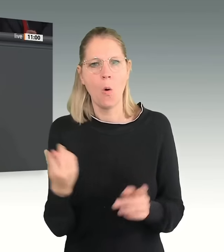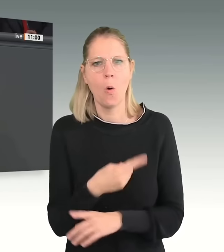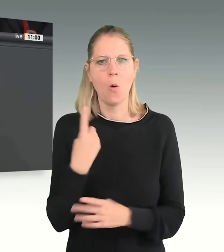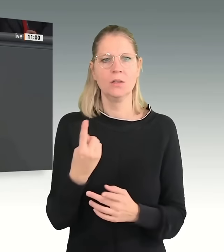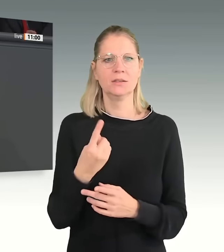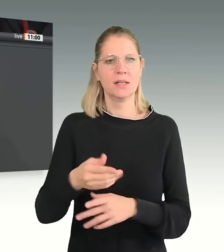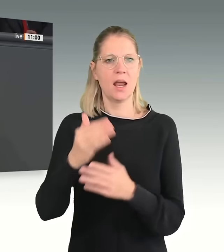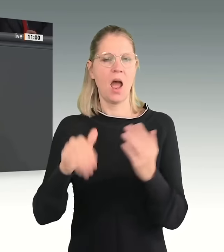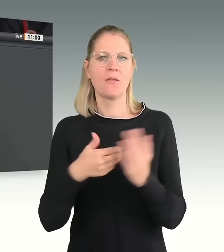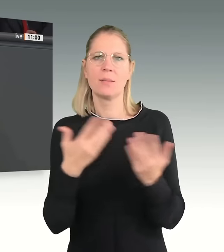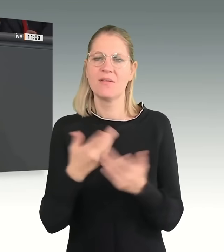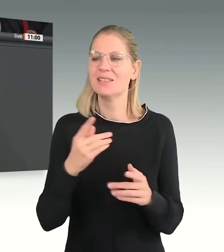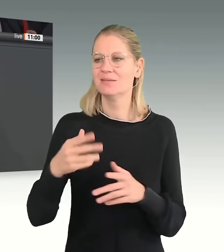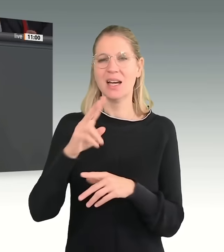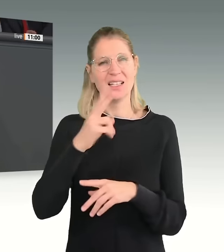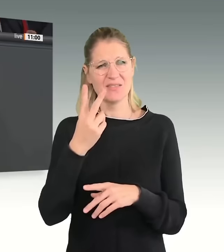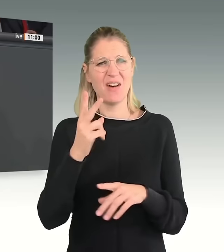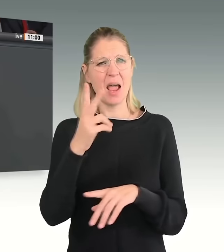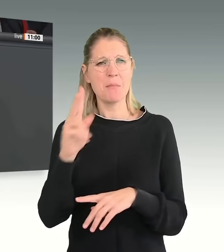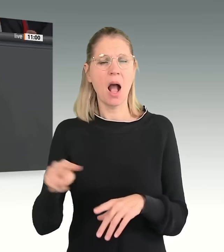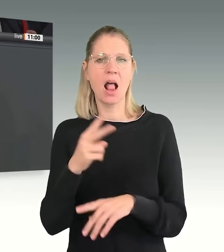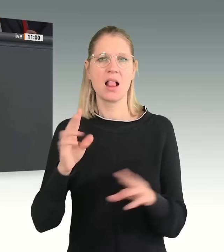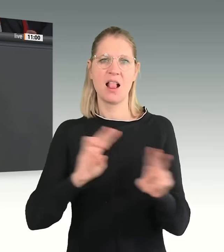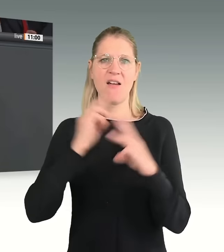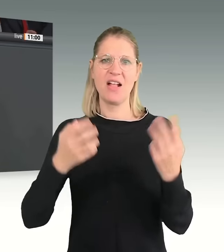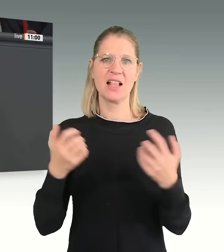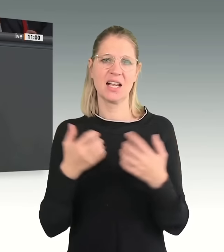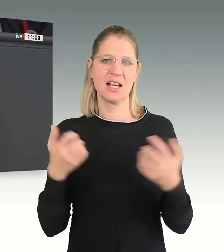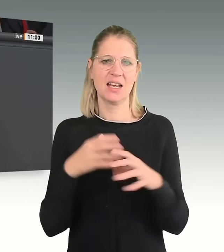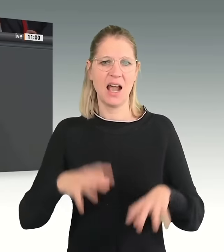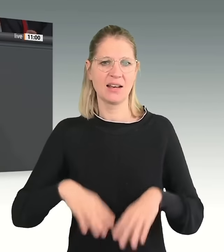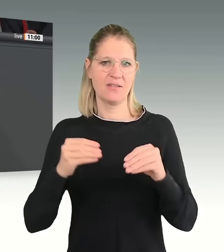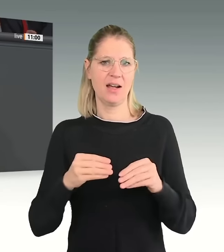haben. Das sind Gründe, warum Deutschland ein sehr starkes Recht auf Asyl hat.